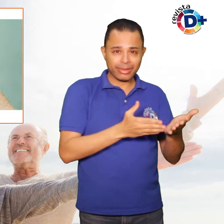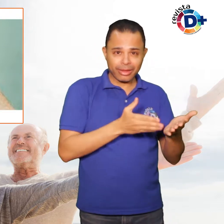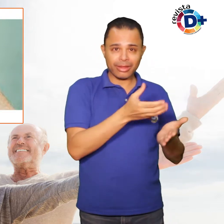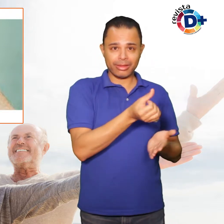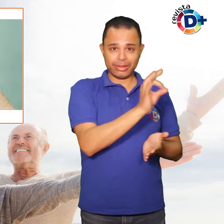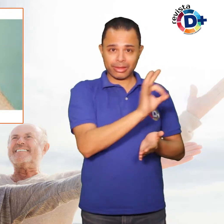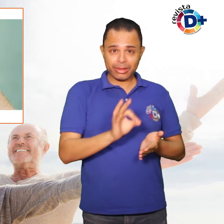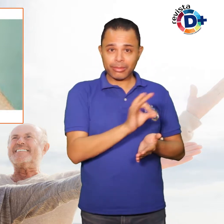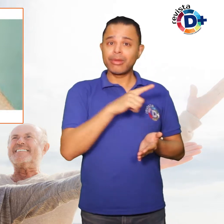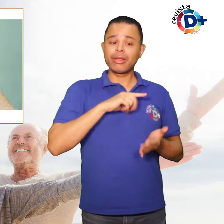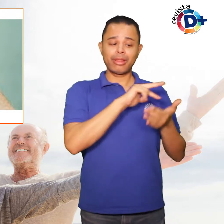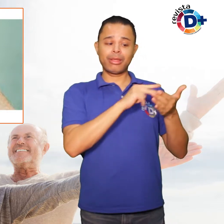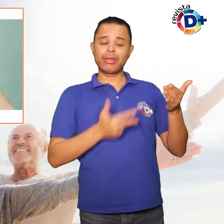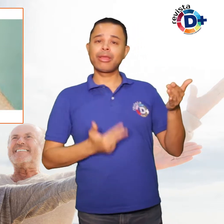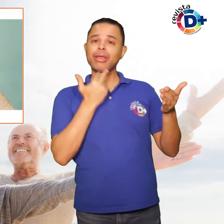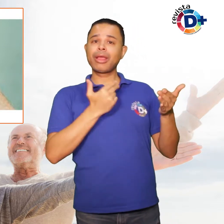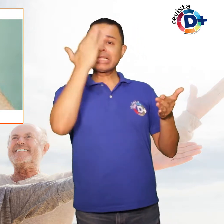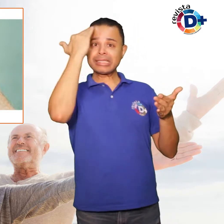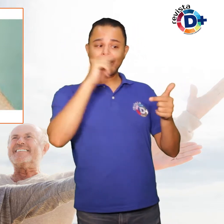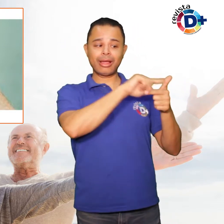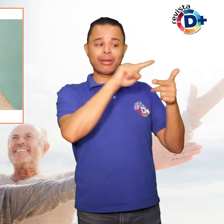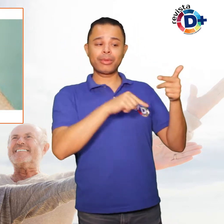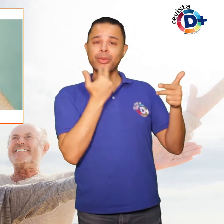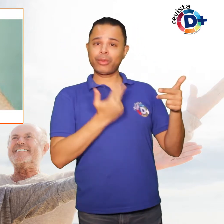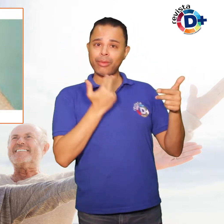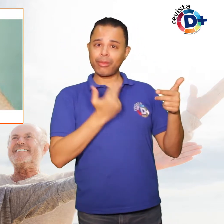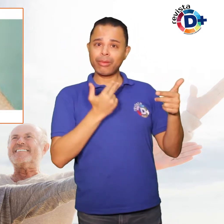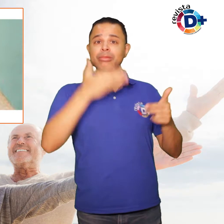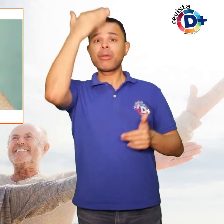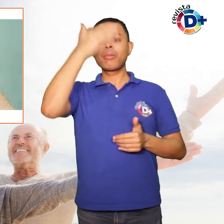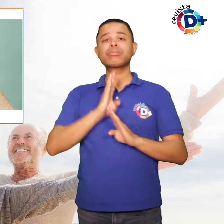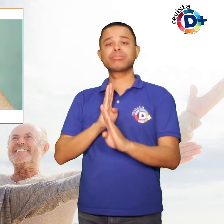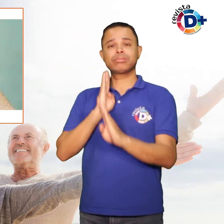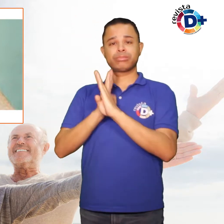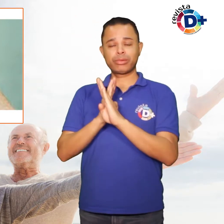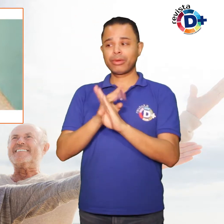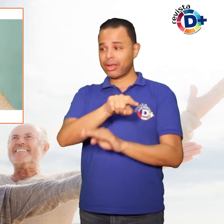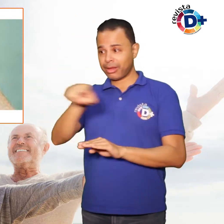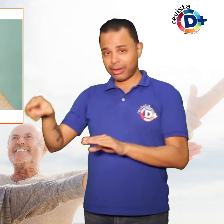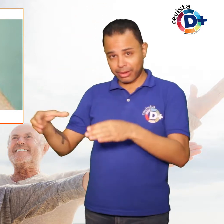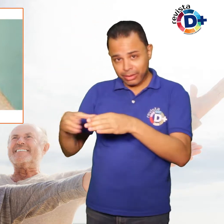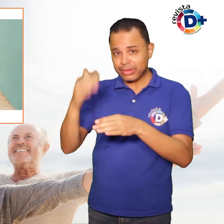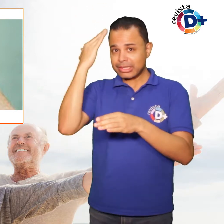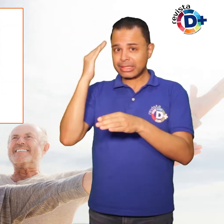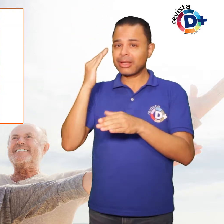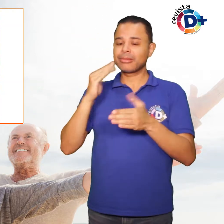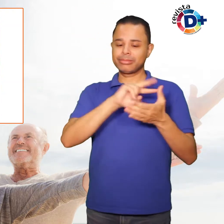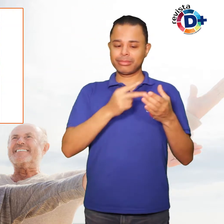bilingües. Os resultados mostraram que aqueles que falavam o segundo idioma tiveram um atraso